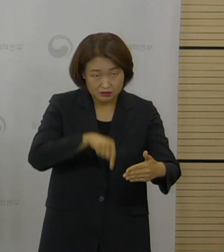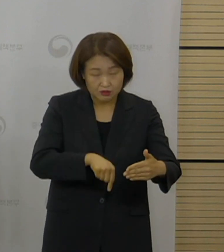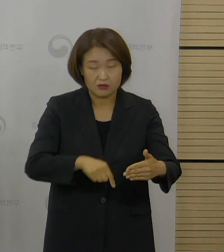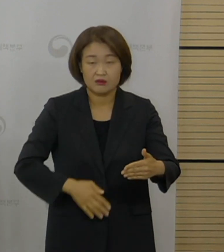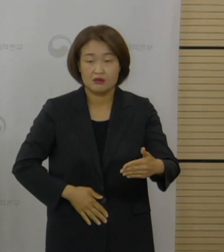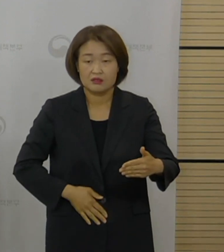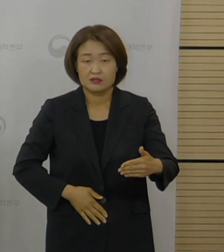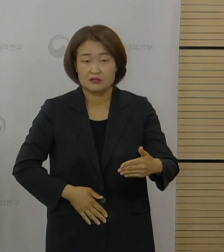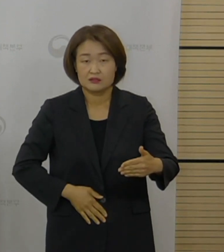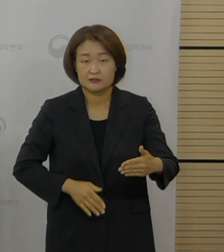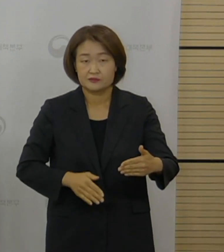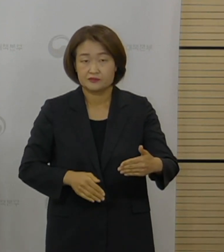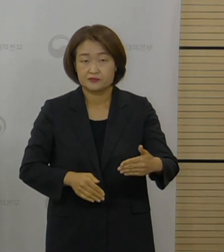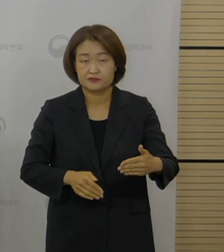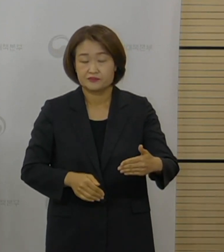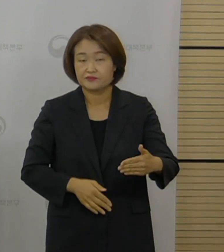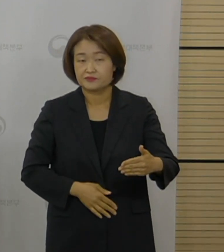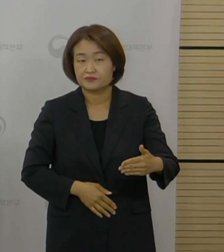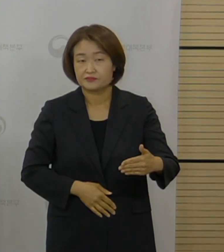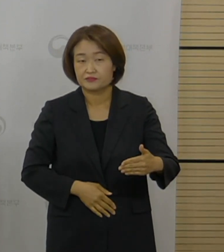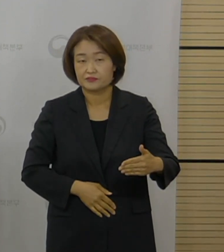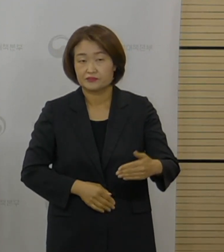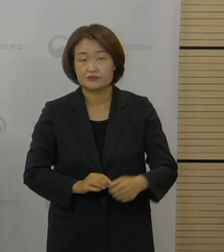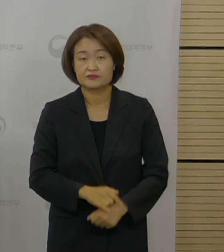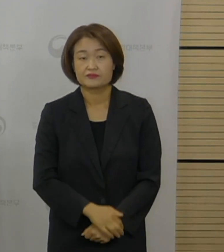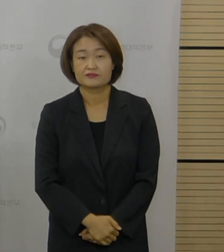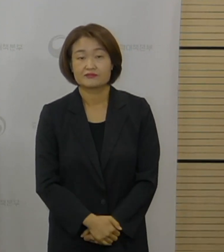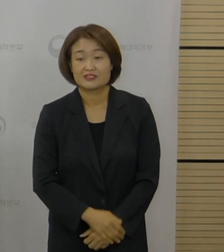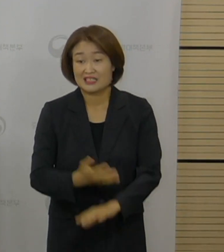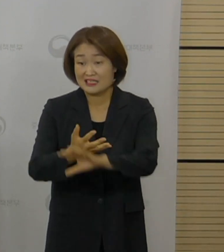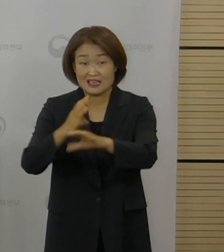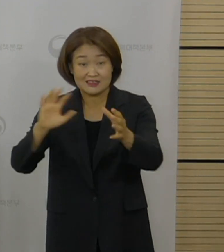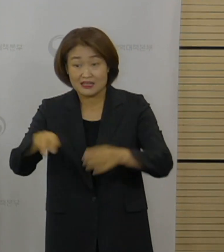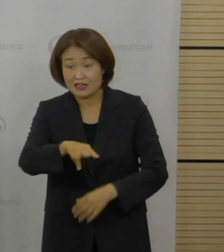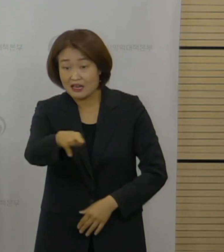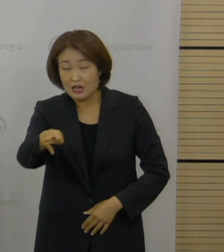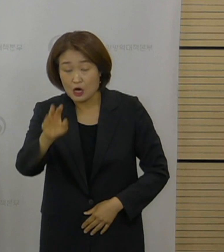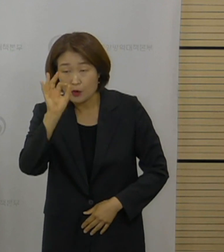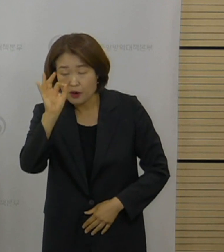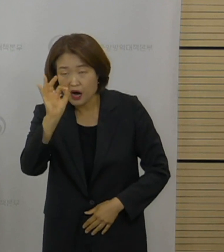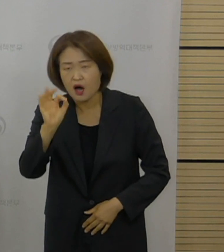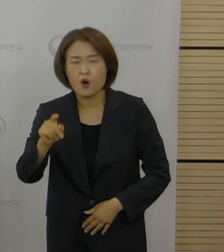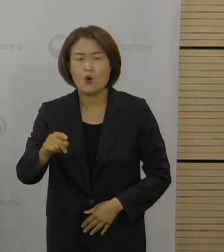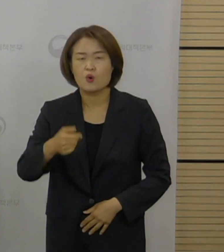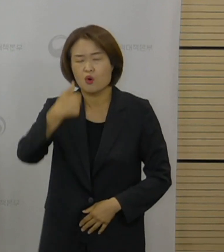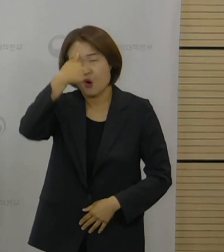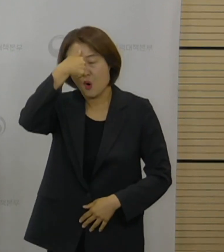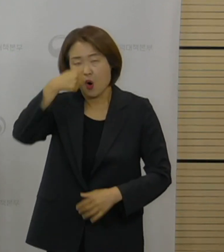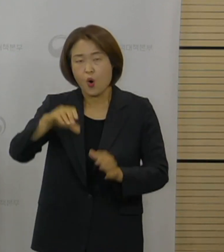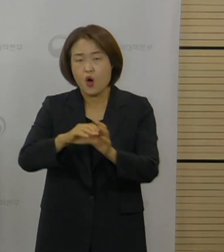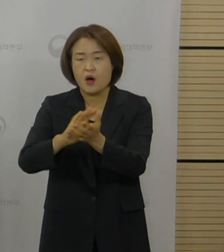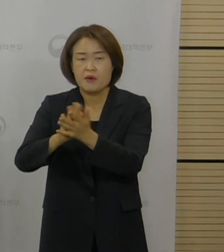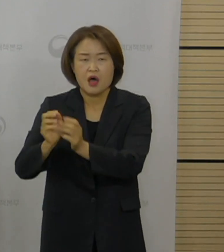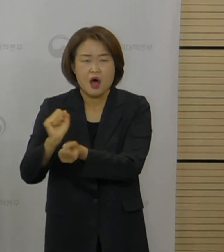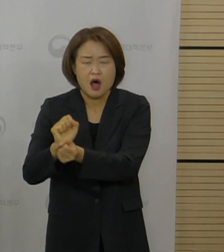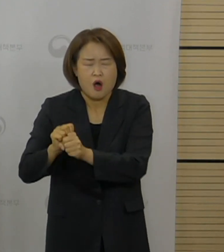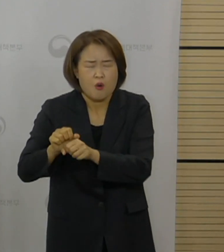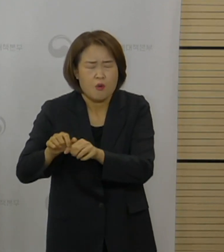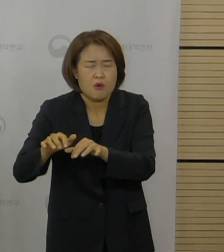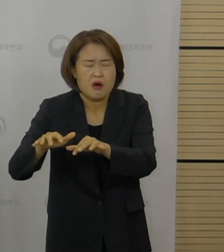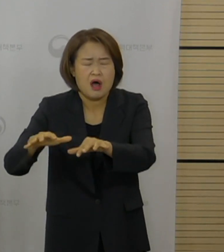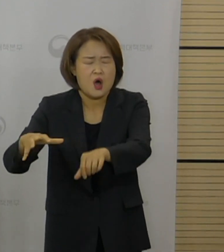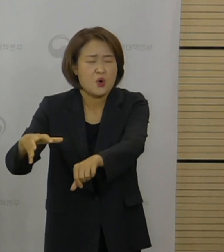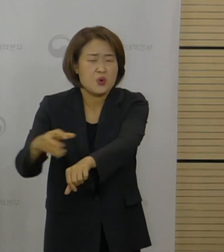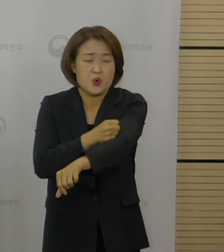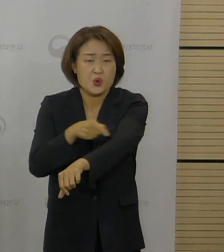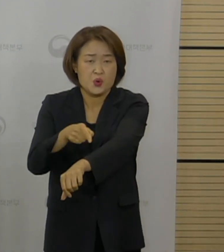상황은 델타 변이에 의해서 확진자 증가, 전파력 증가 이런 양상들이 보인 반면에 국내에서는 아직